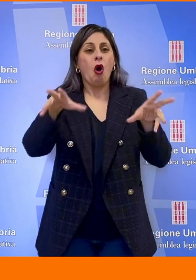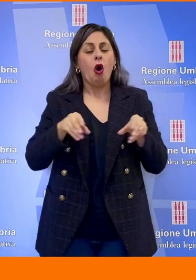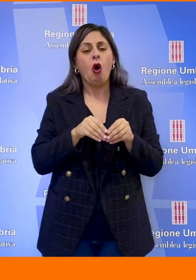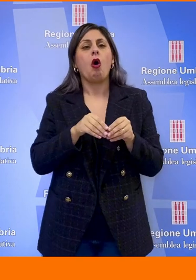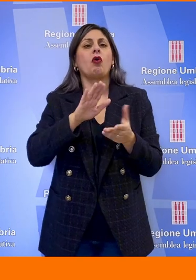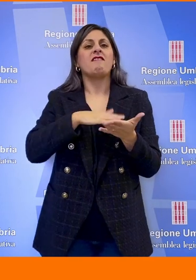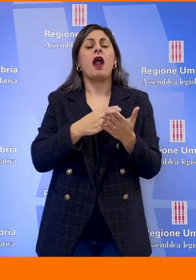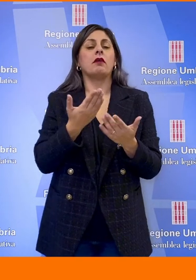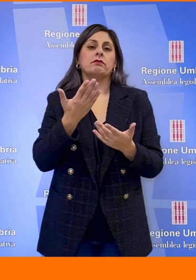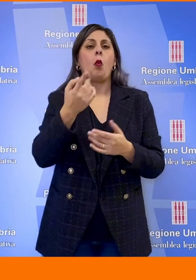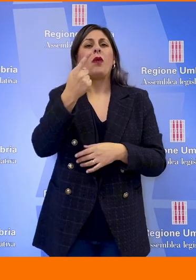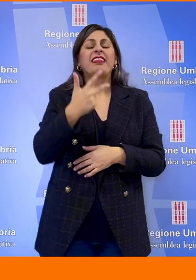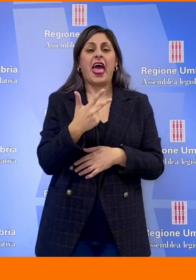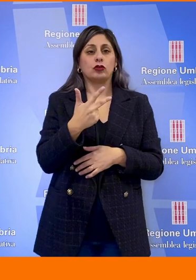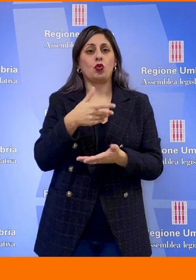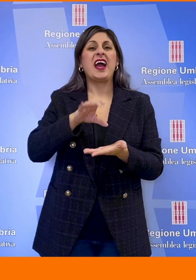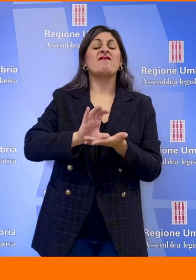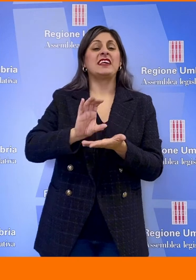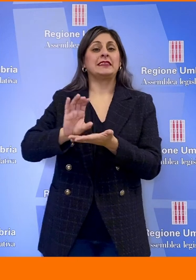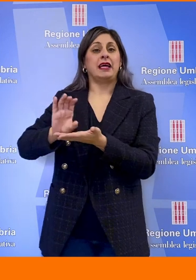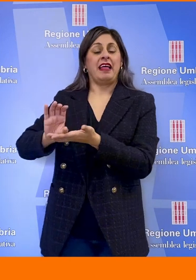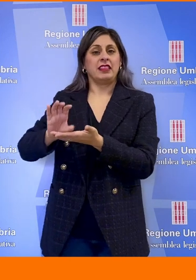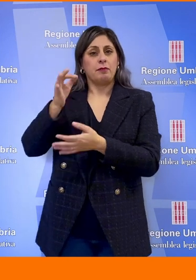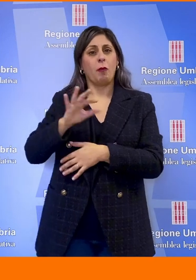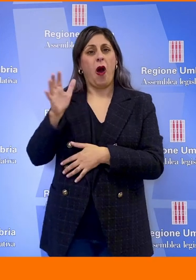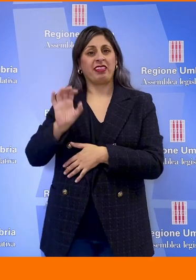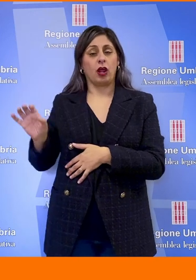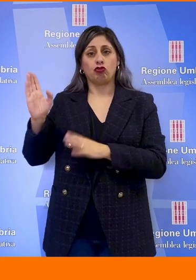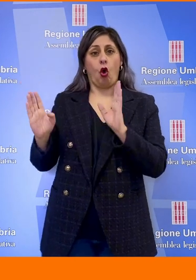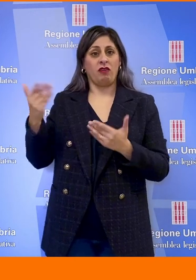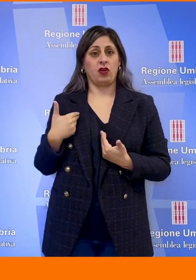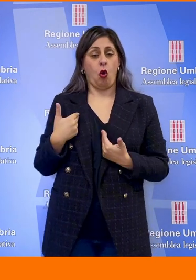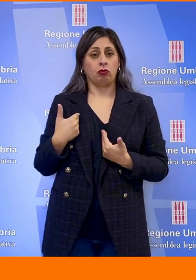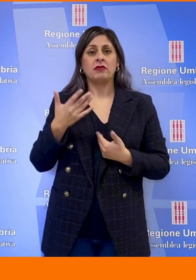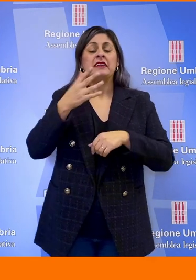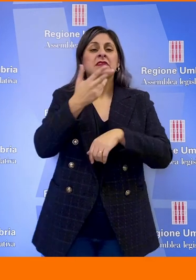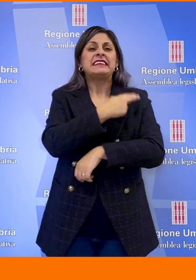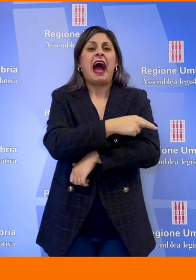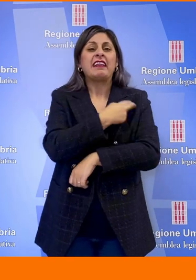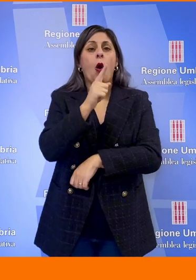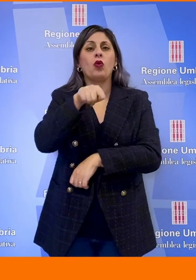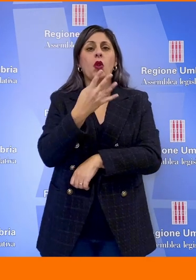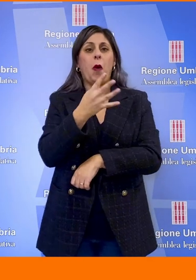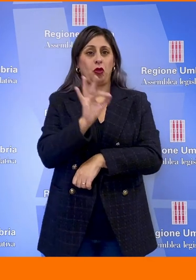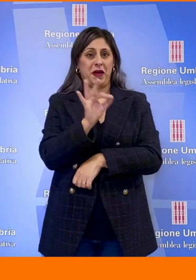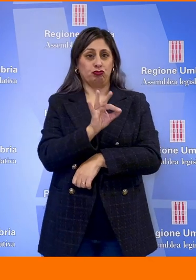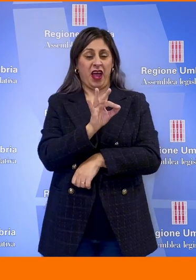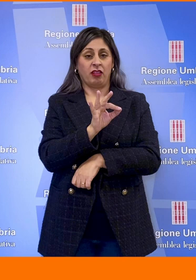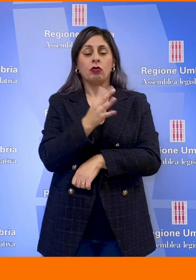di quelli che sono gli investimenti che fanno le altre regioni. Parlo della sanità, ad esempio, l'1,4% contro la media del